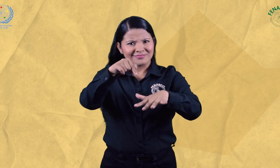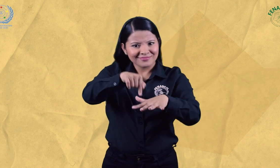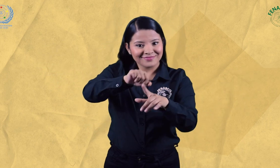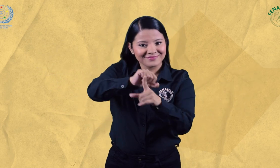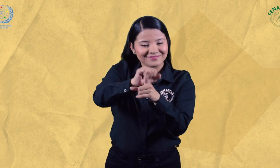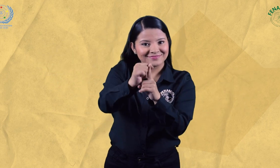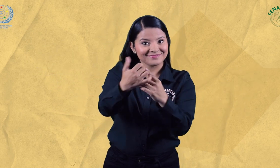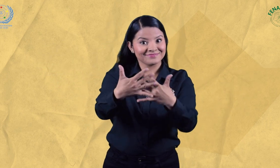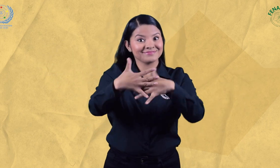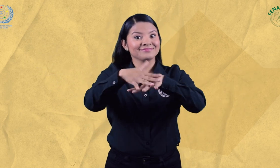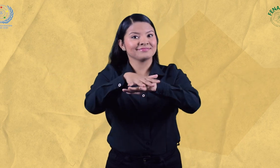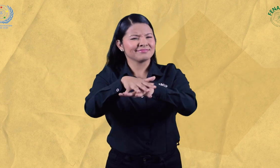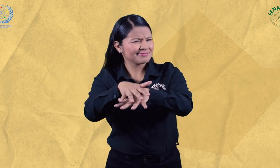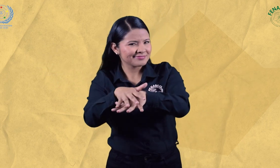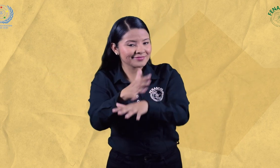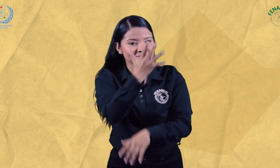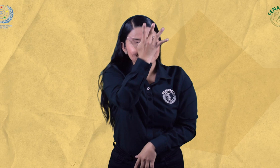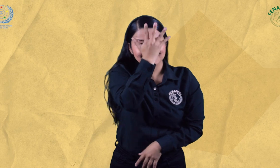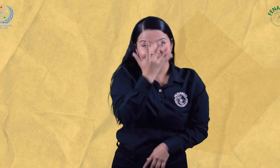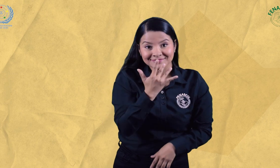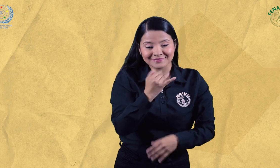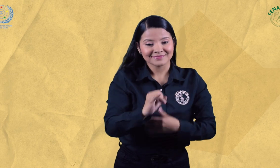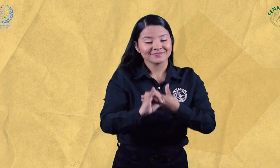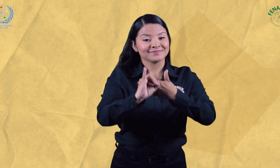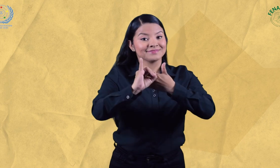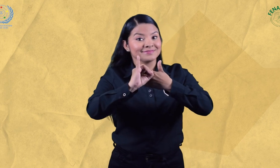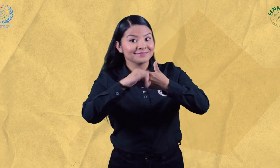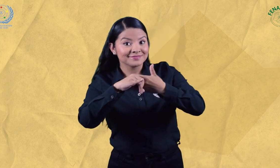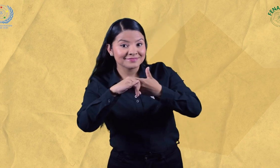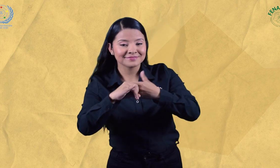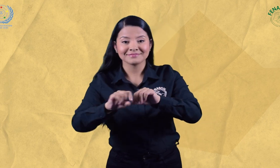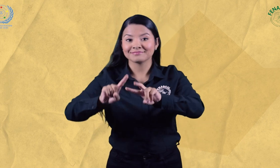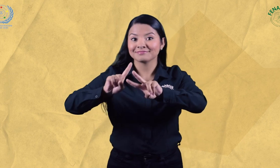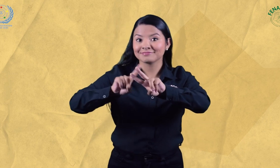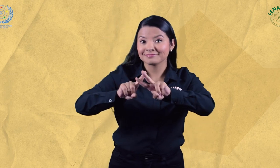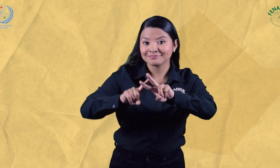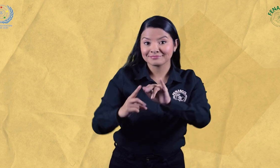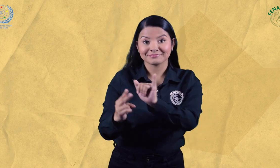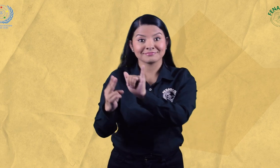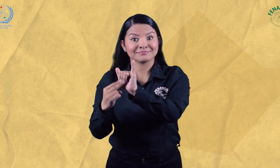llenemos las redes sociales, Facebook, Instagram, X, YouTube y demás.